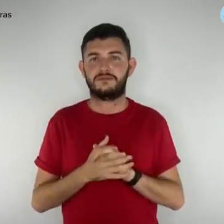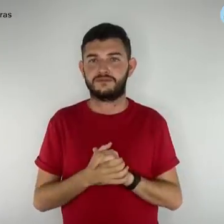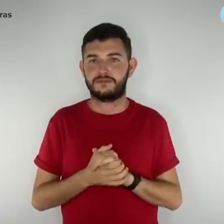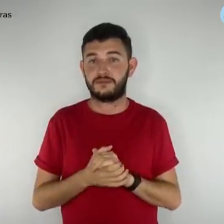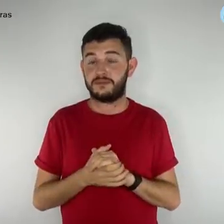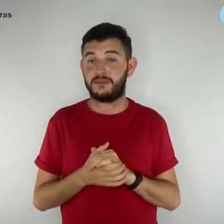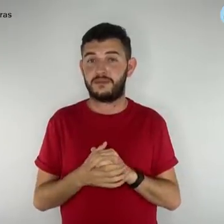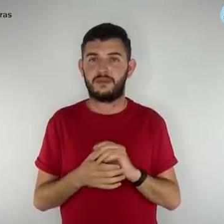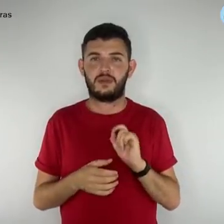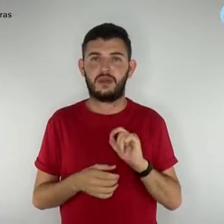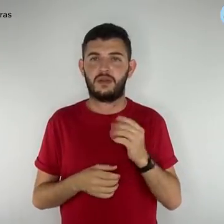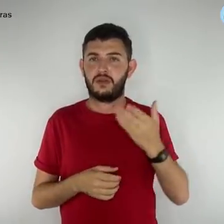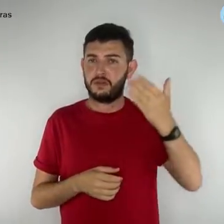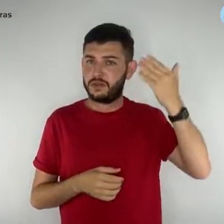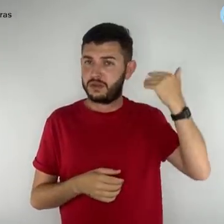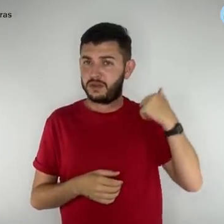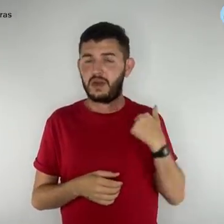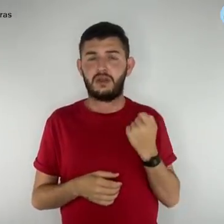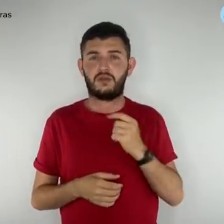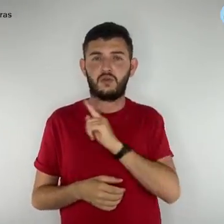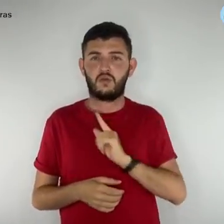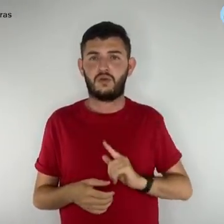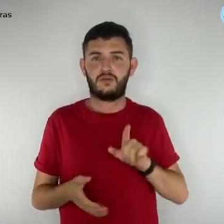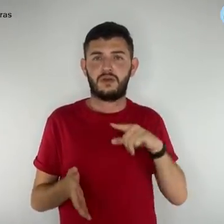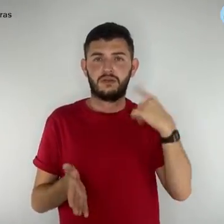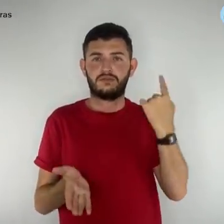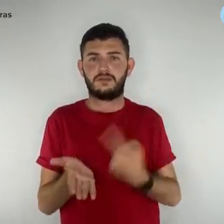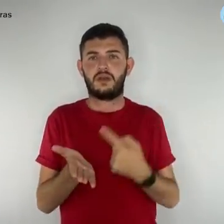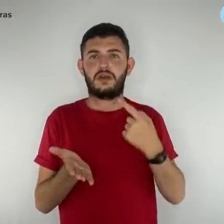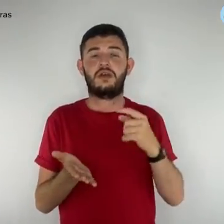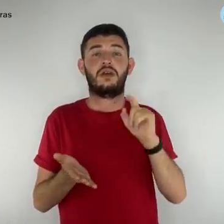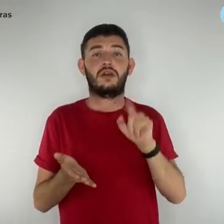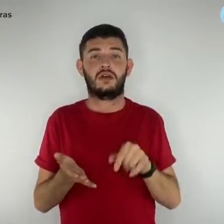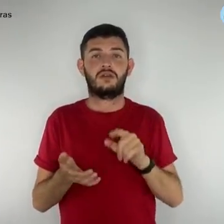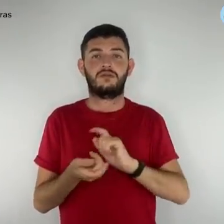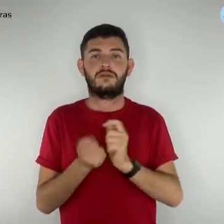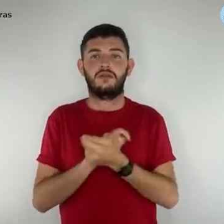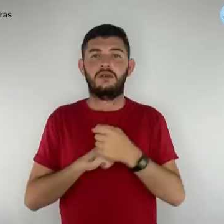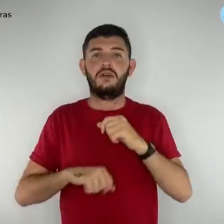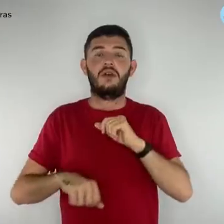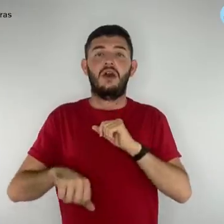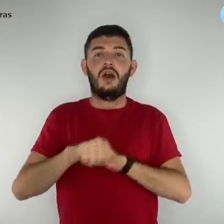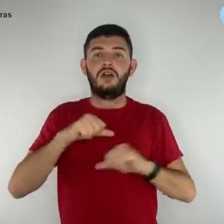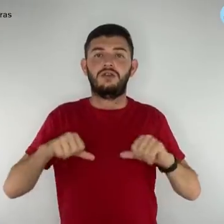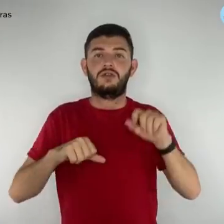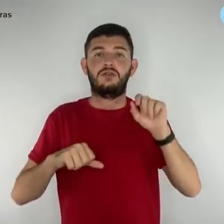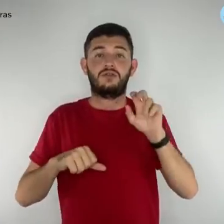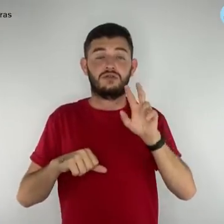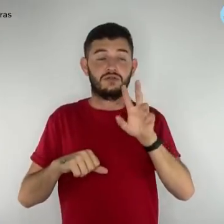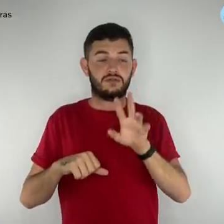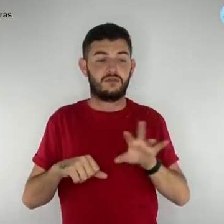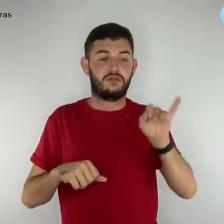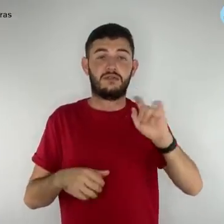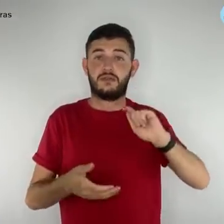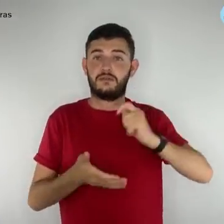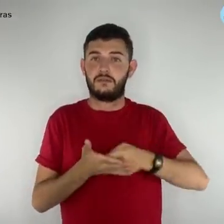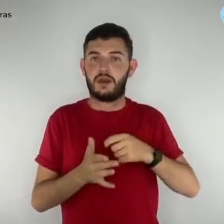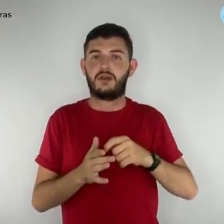acordo com o então governo era de que esse reajuste seria pago em seis parcelas de março de